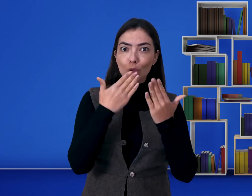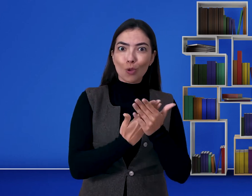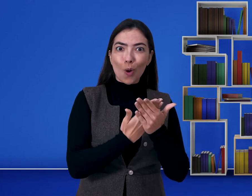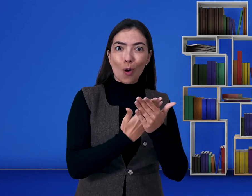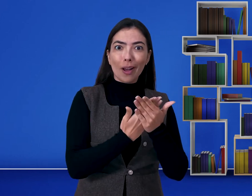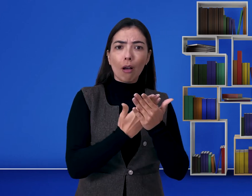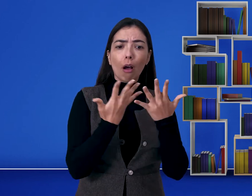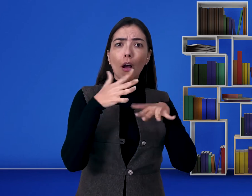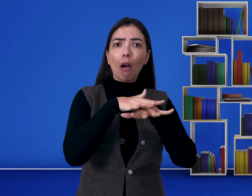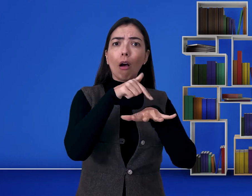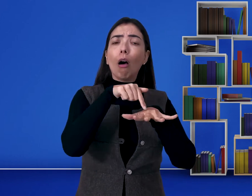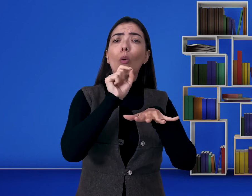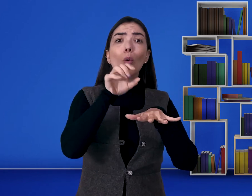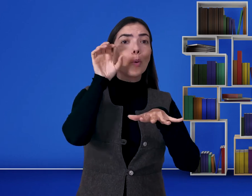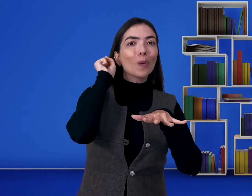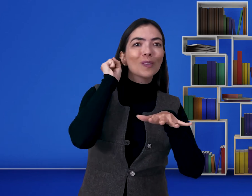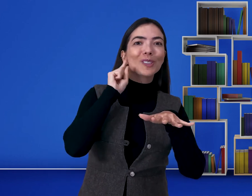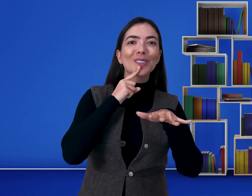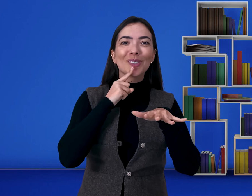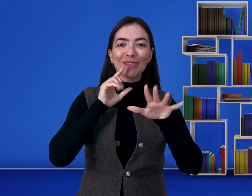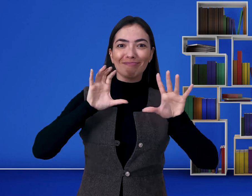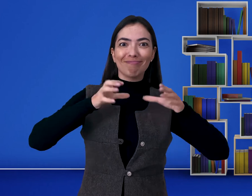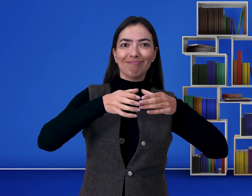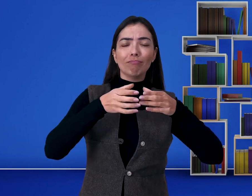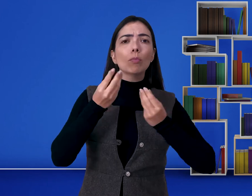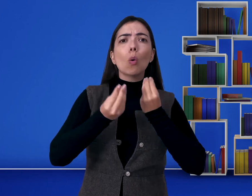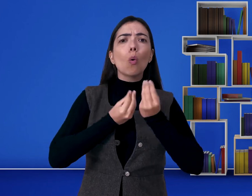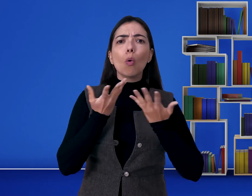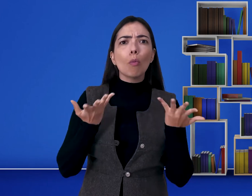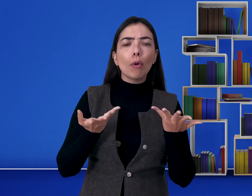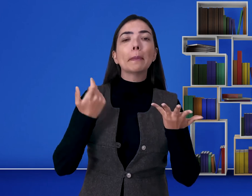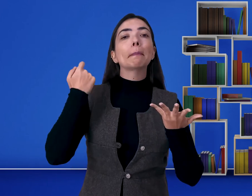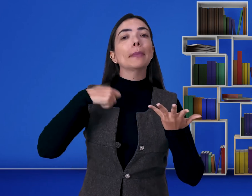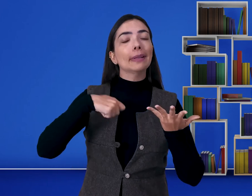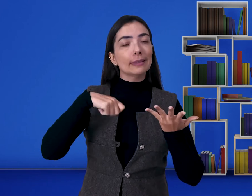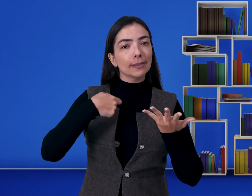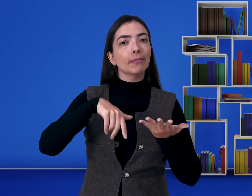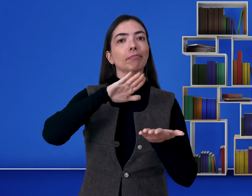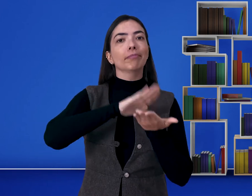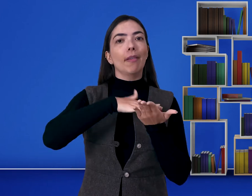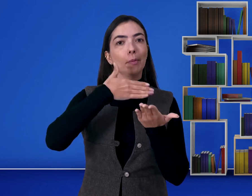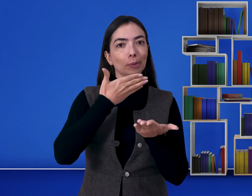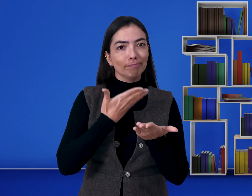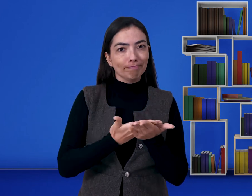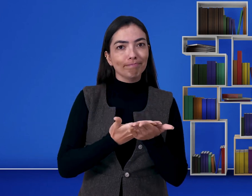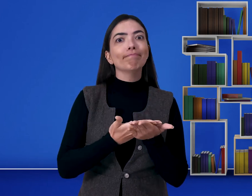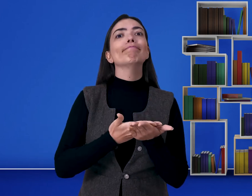aluno surdo é incluído, haverá interação entre surdos e ouvintes. Porém, haverá necessidade da